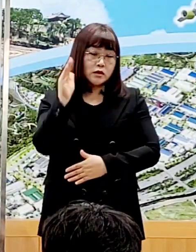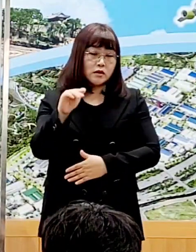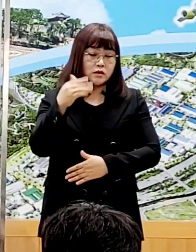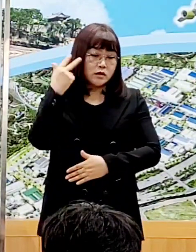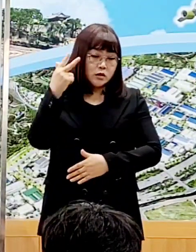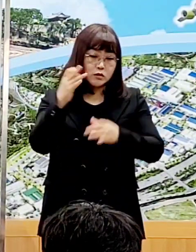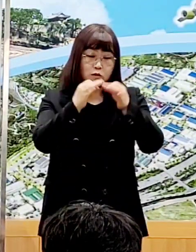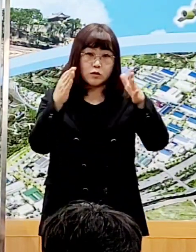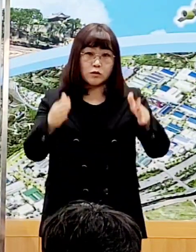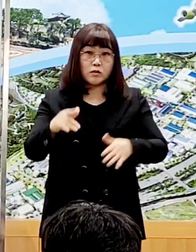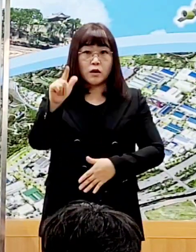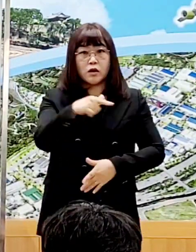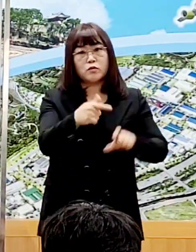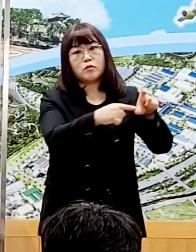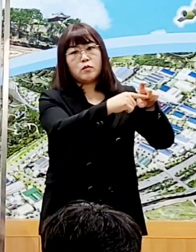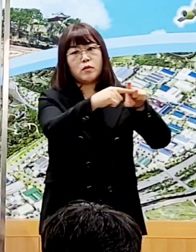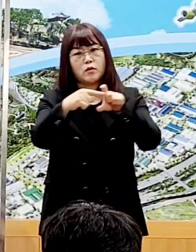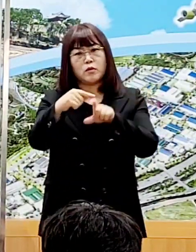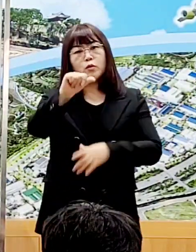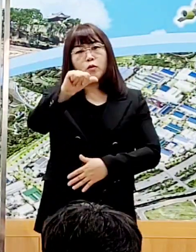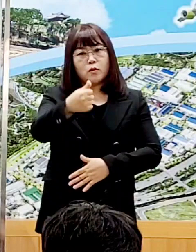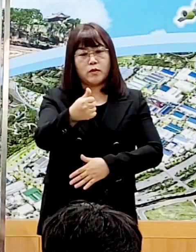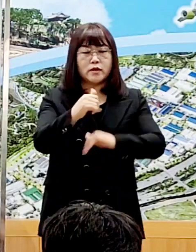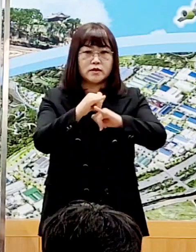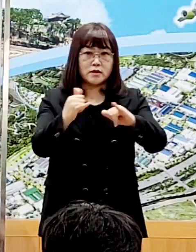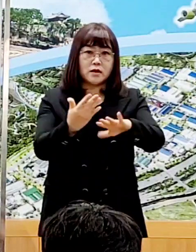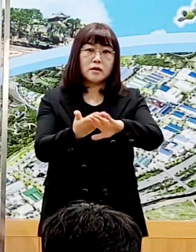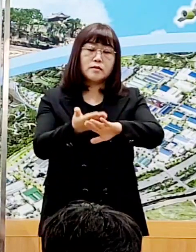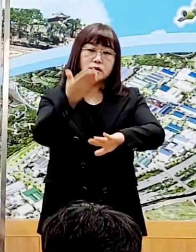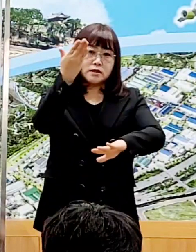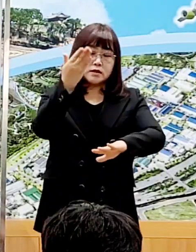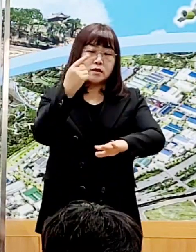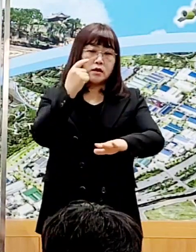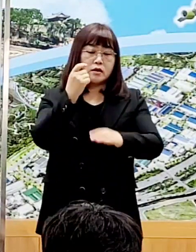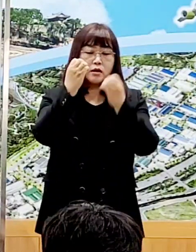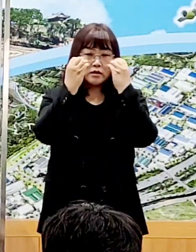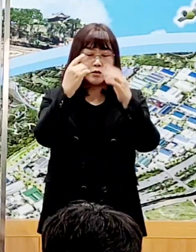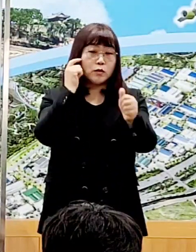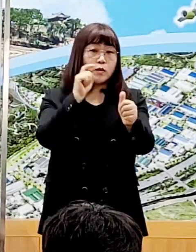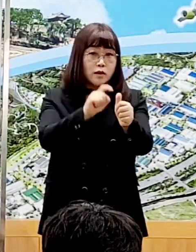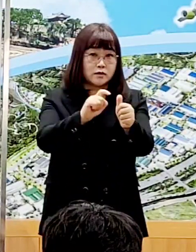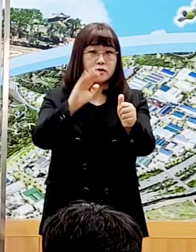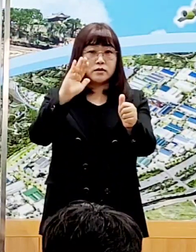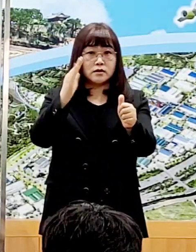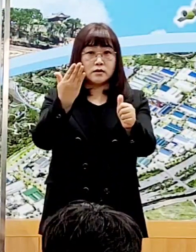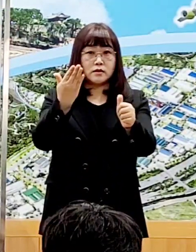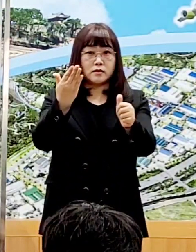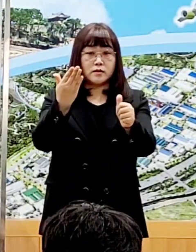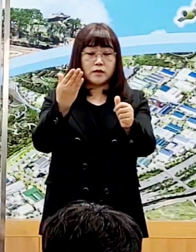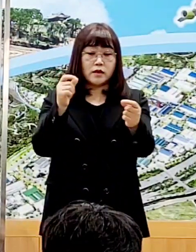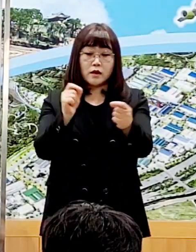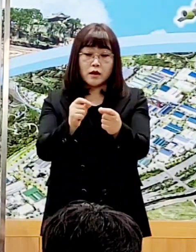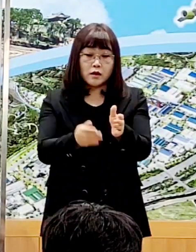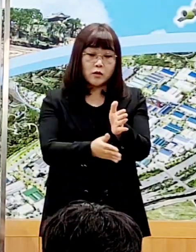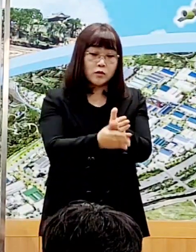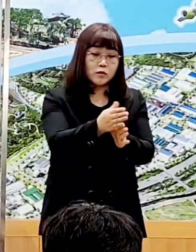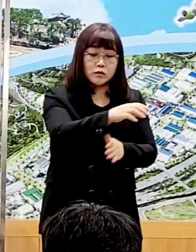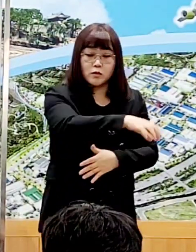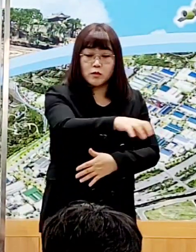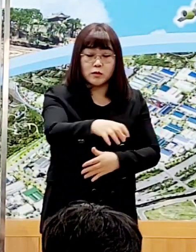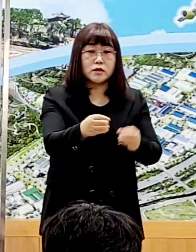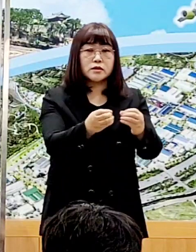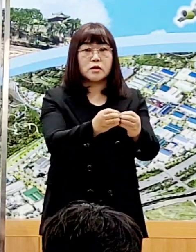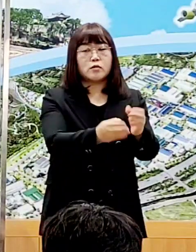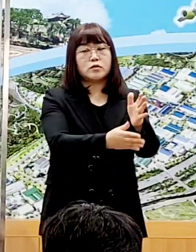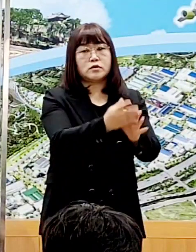한 주 동안 하루 평균 500명대 신규 확진되고 있으며 인근 도시인 창원시는